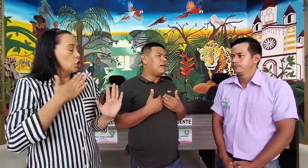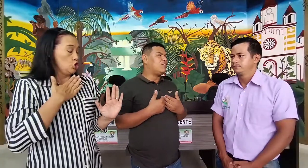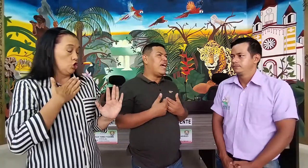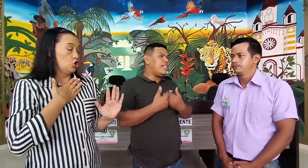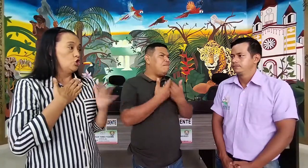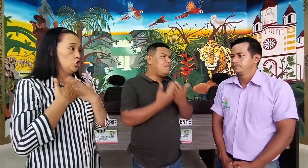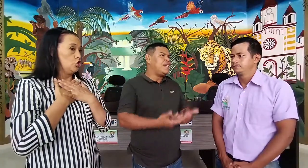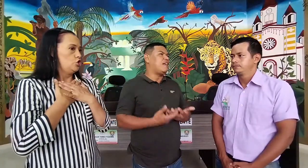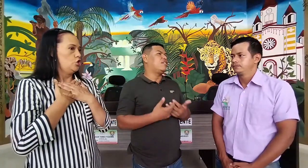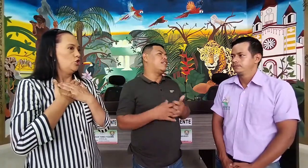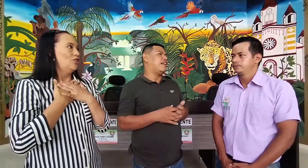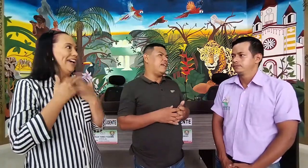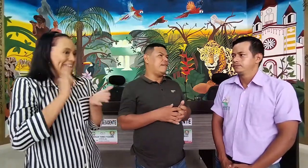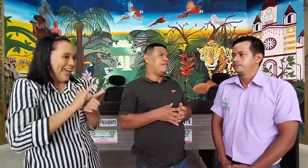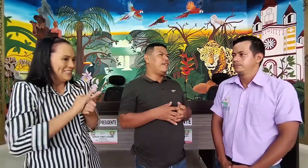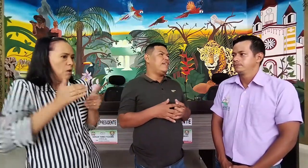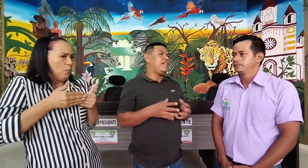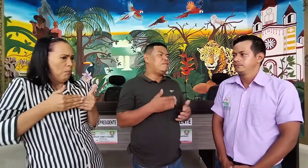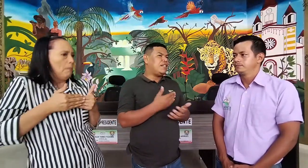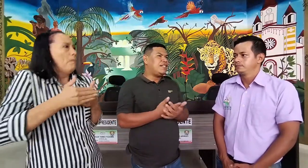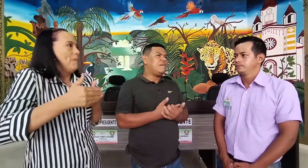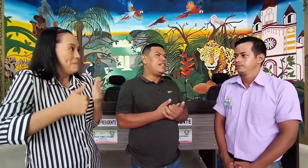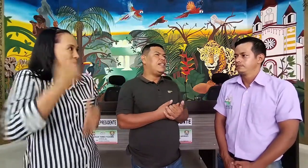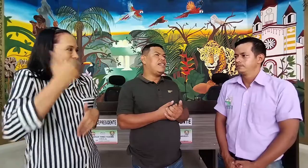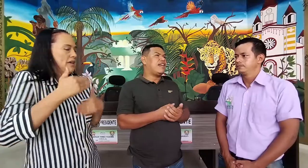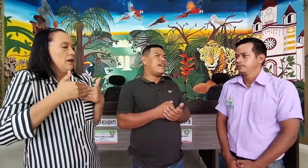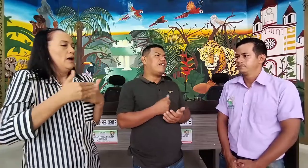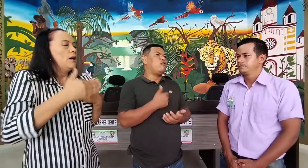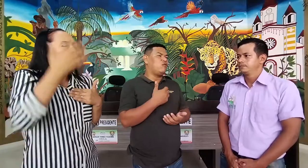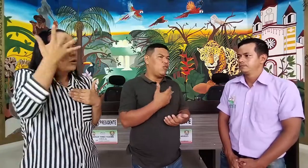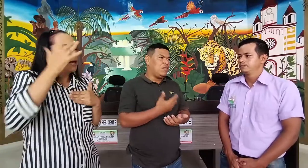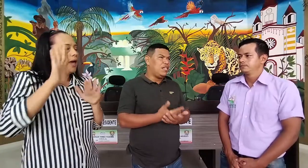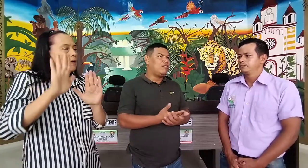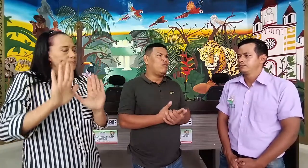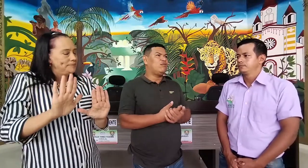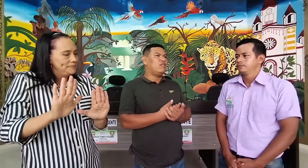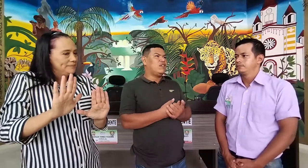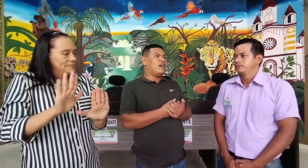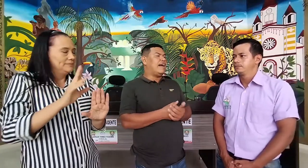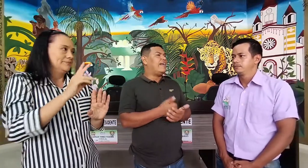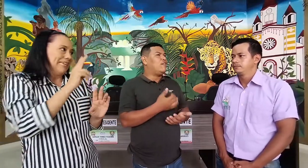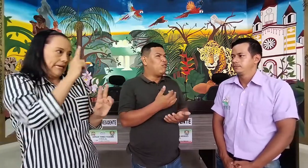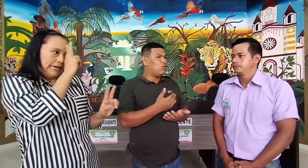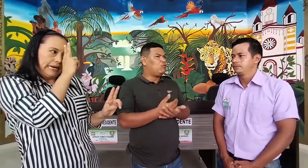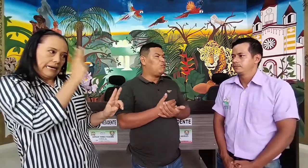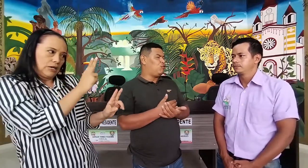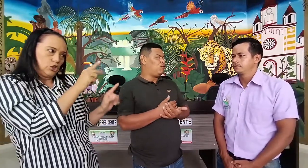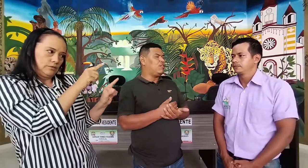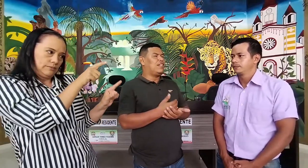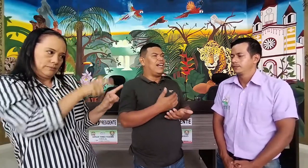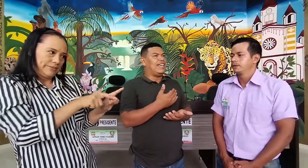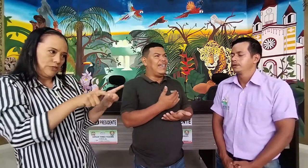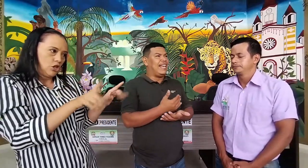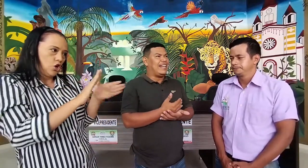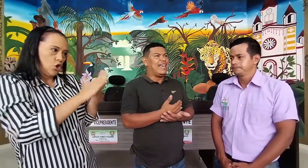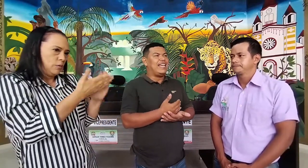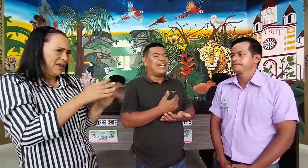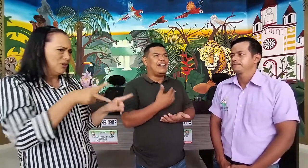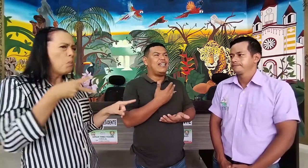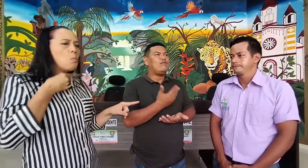que ahí empieza nuestra tarea y es precisamente dar reconocimiento a que no son mudos, a que ya tienen